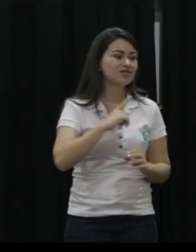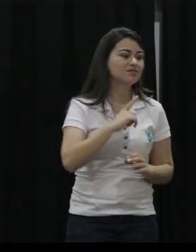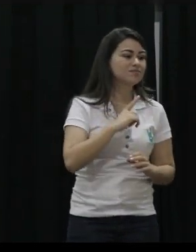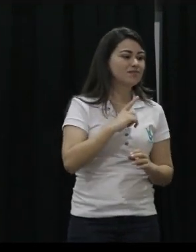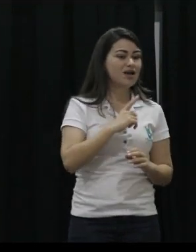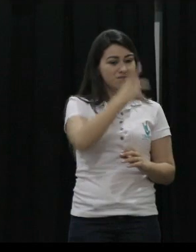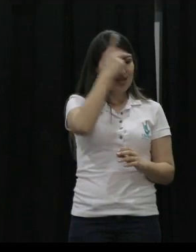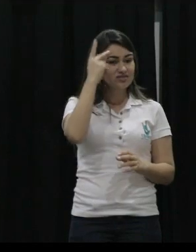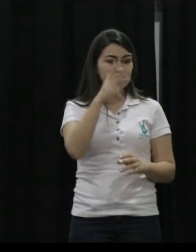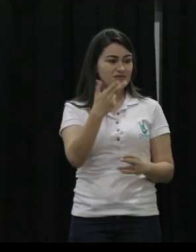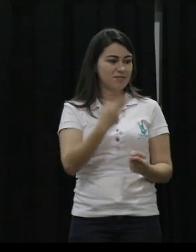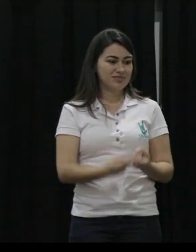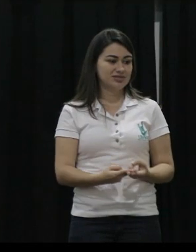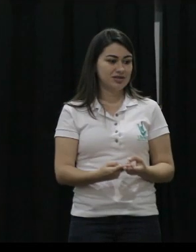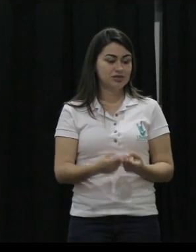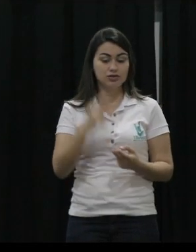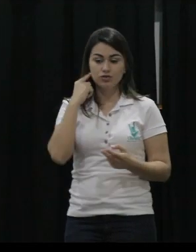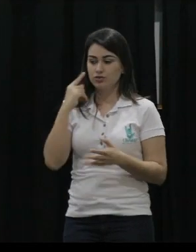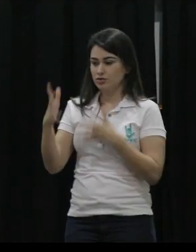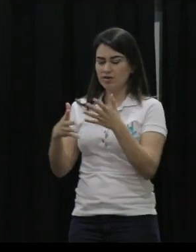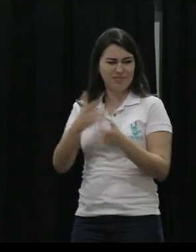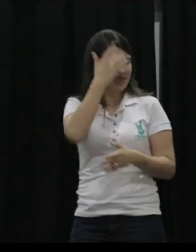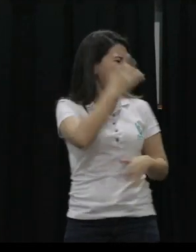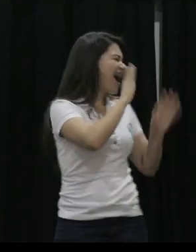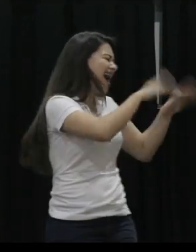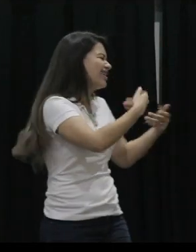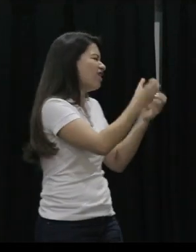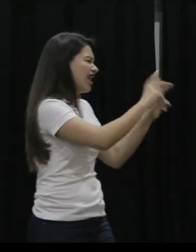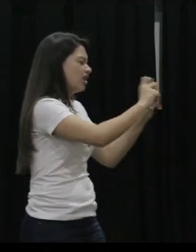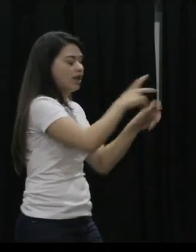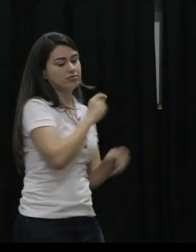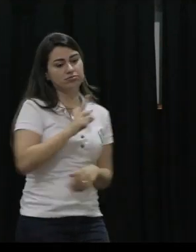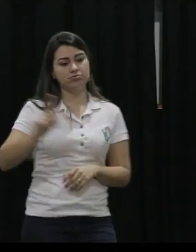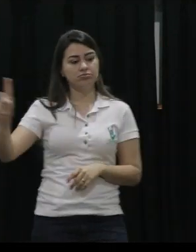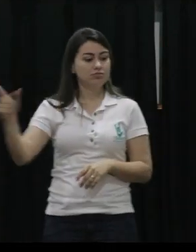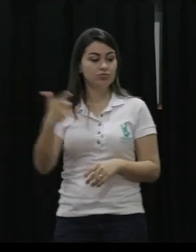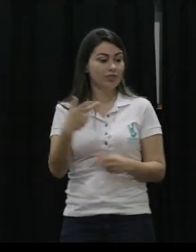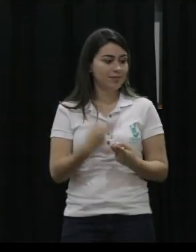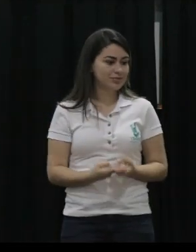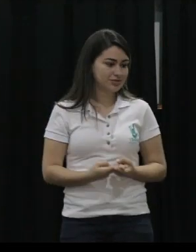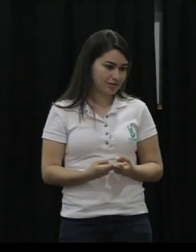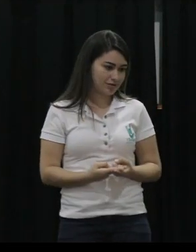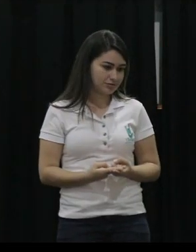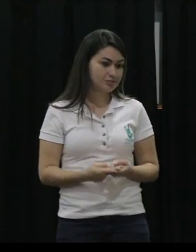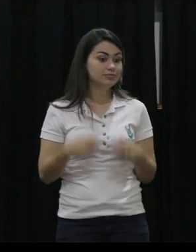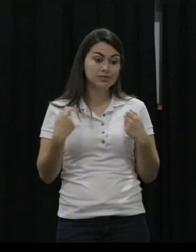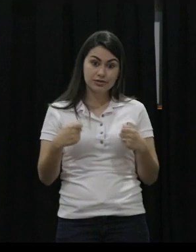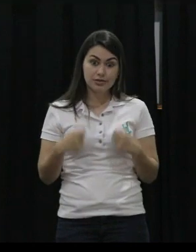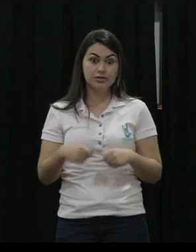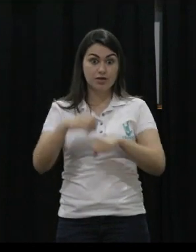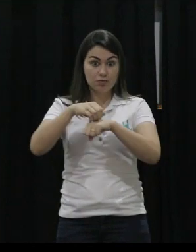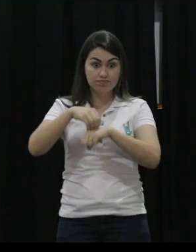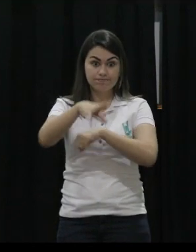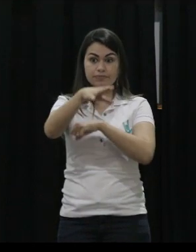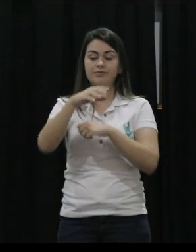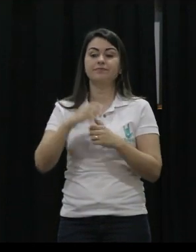senhor vai tentar falar e não saber mais. Ninguém tem paciência. Vai ter consciência aí dentro disso. Preparar informações